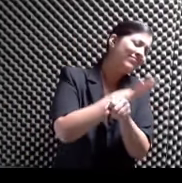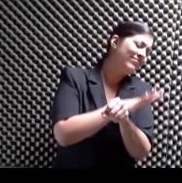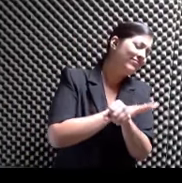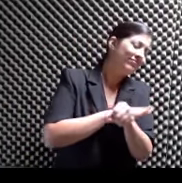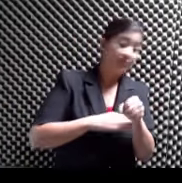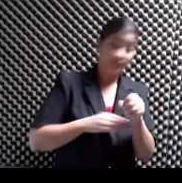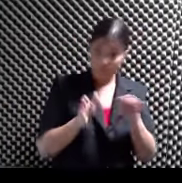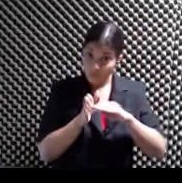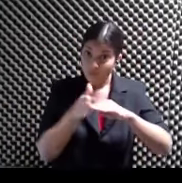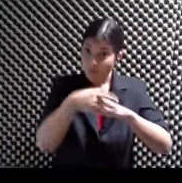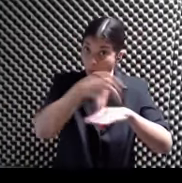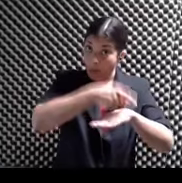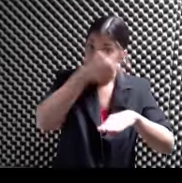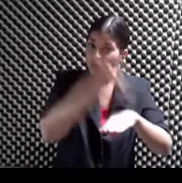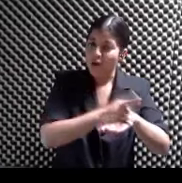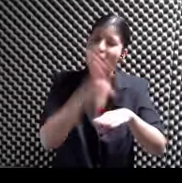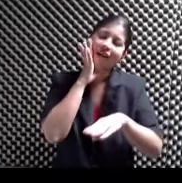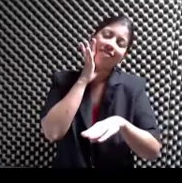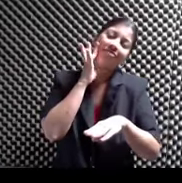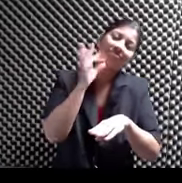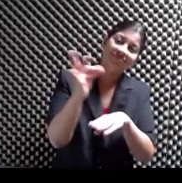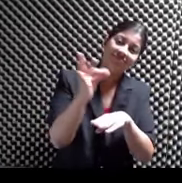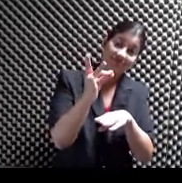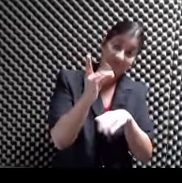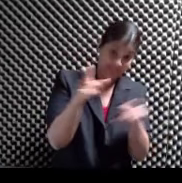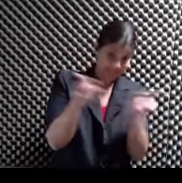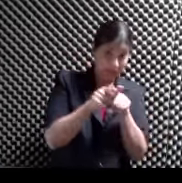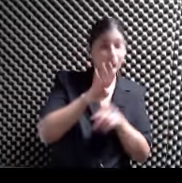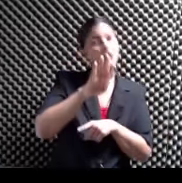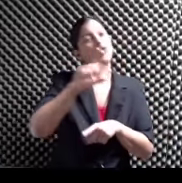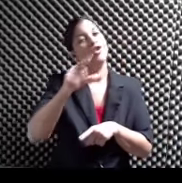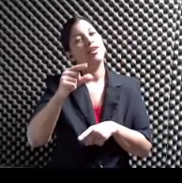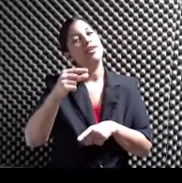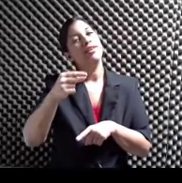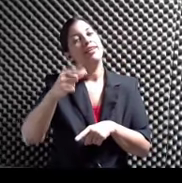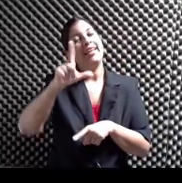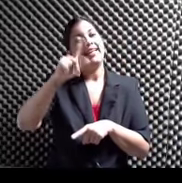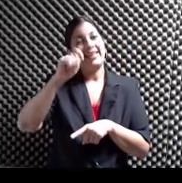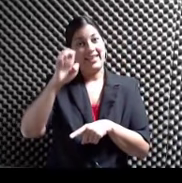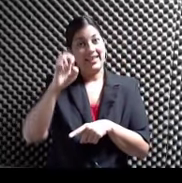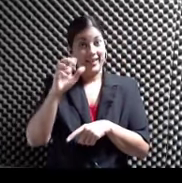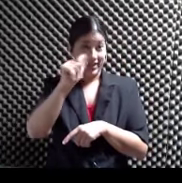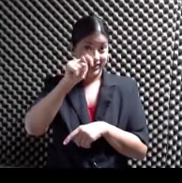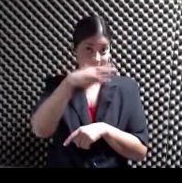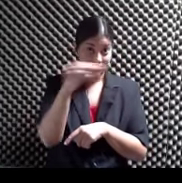Volvemos Tiene sabor Y también 4G LTE De AT&T Más rápido En más lugares